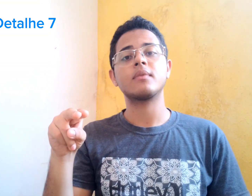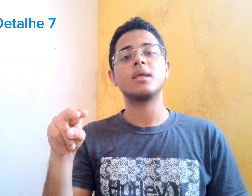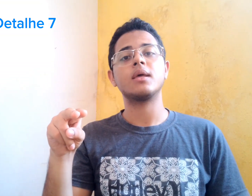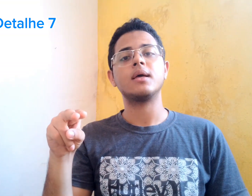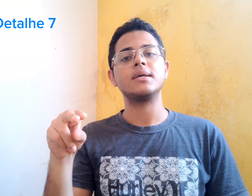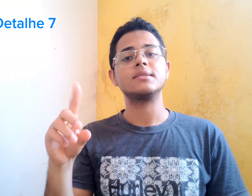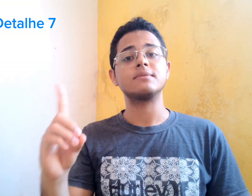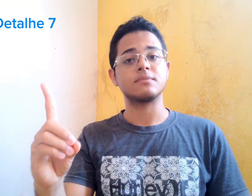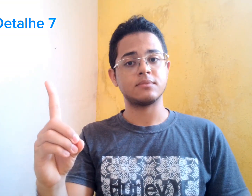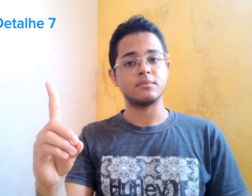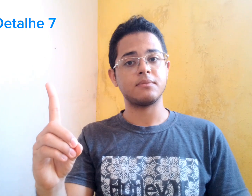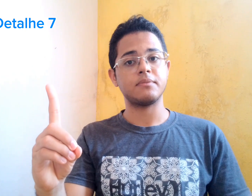Que se casou.